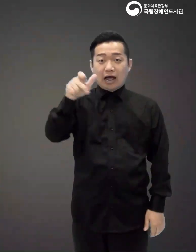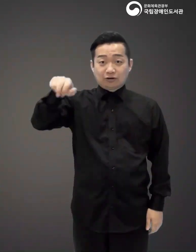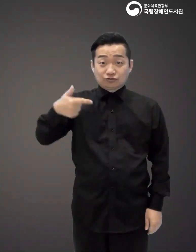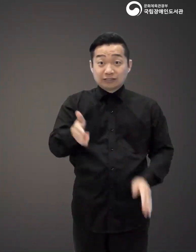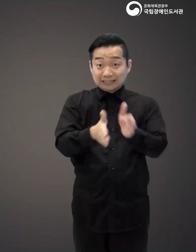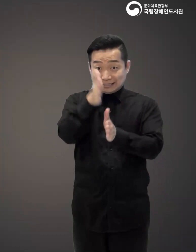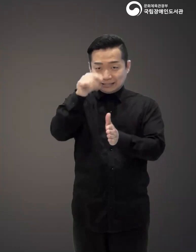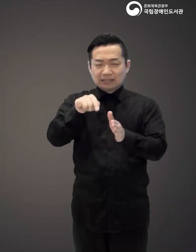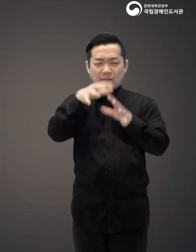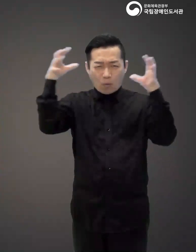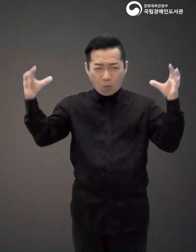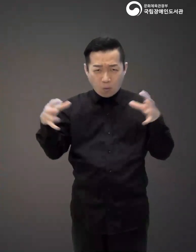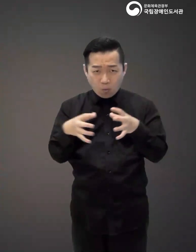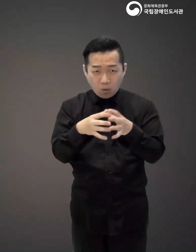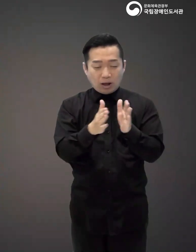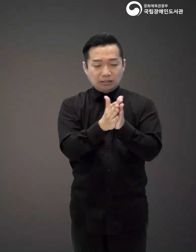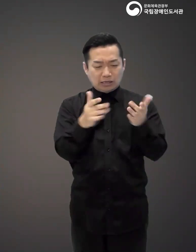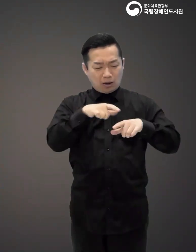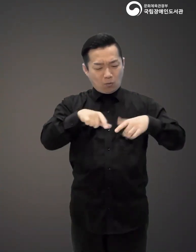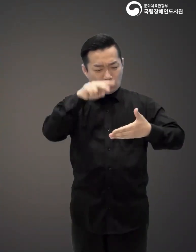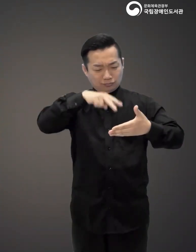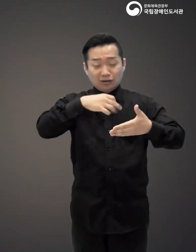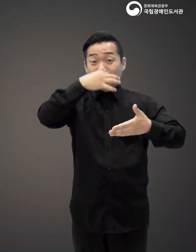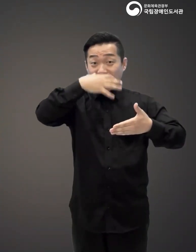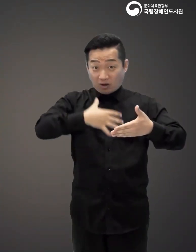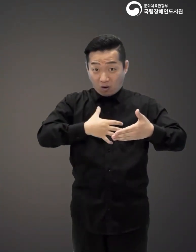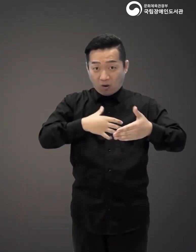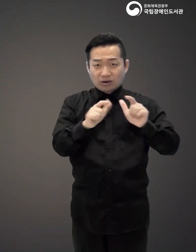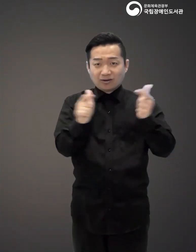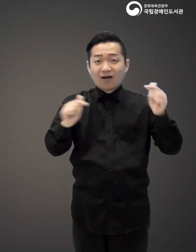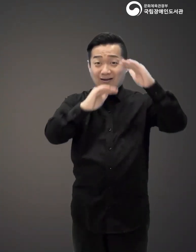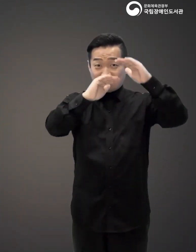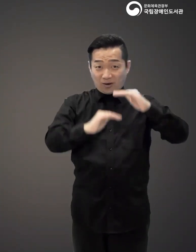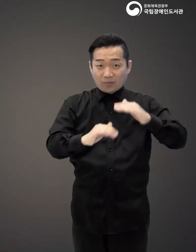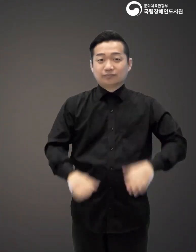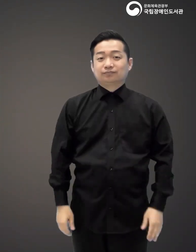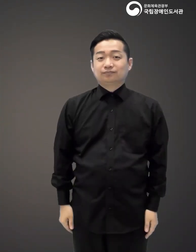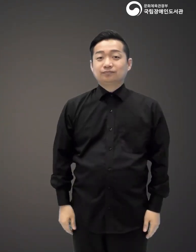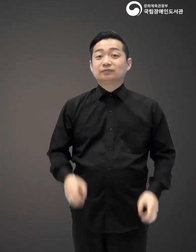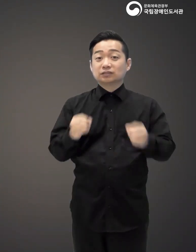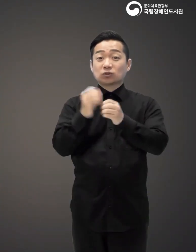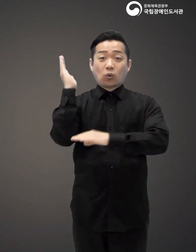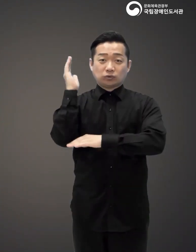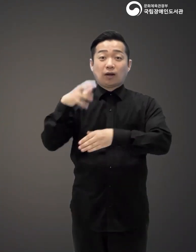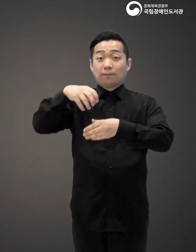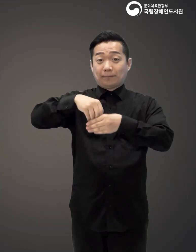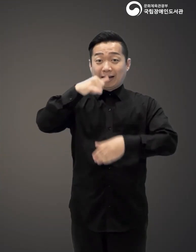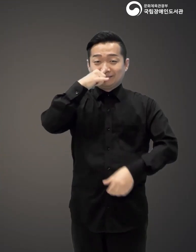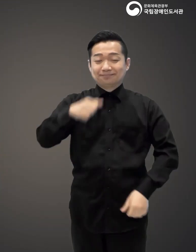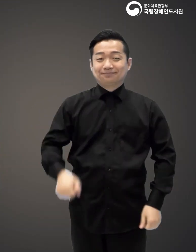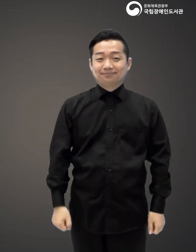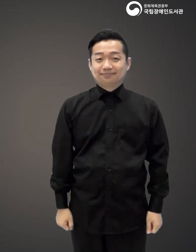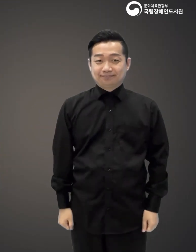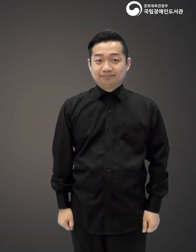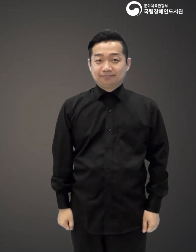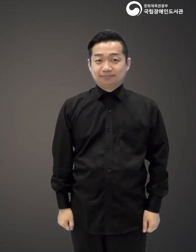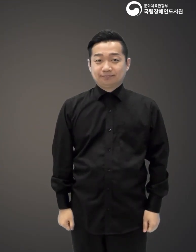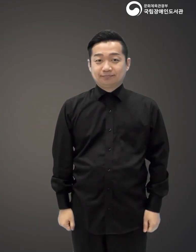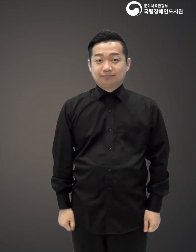라쿤시티까지 책에서 보통 찾아보기 힘든 이런 수많은 요소들이 이 소설에 담겨져 있습니다.